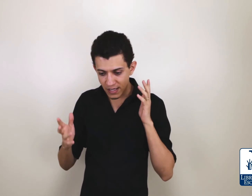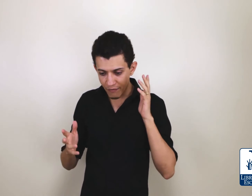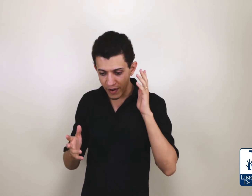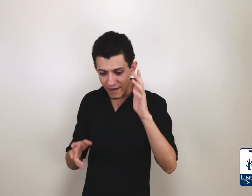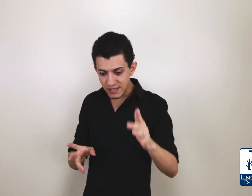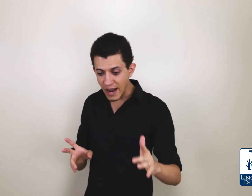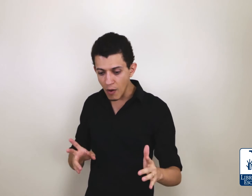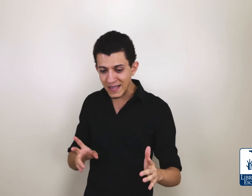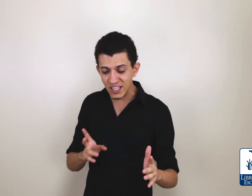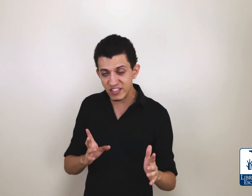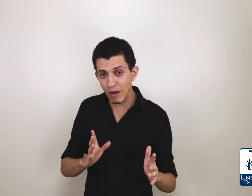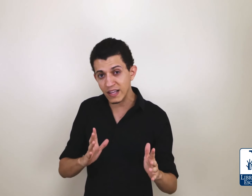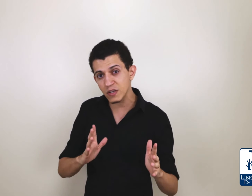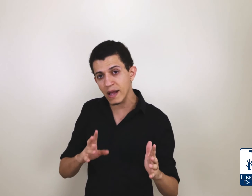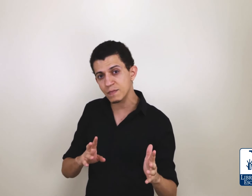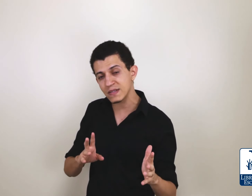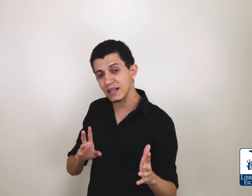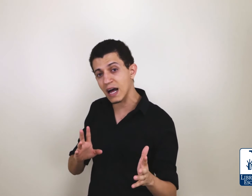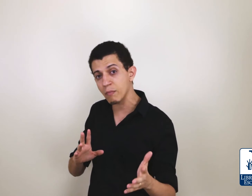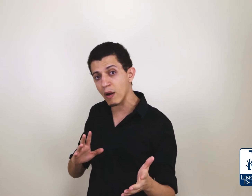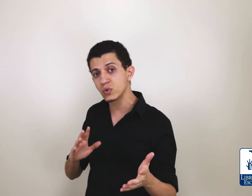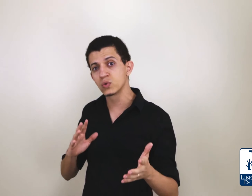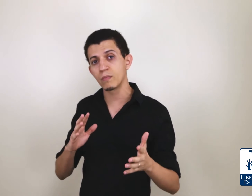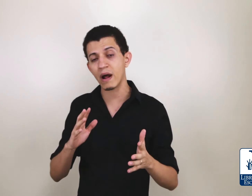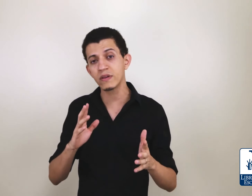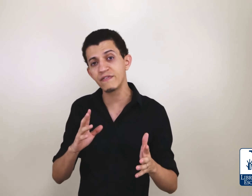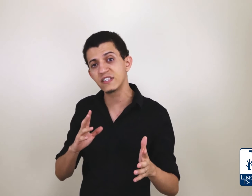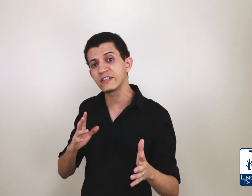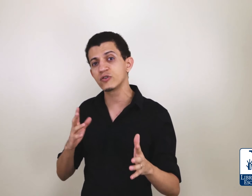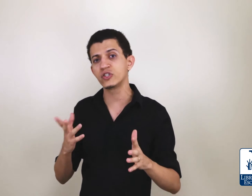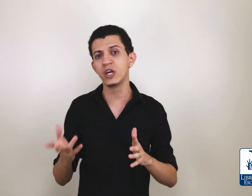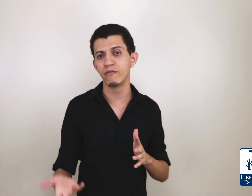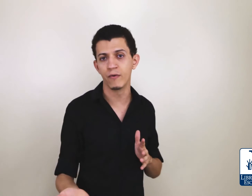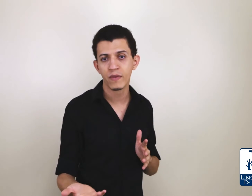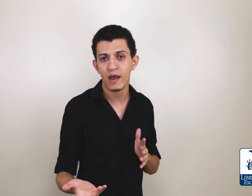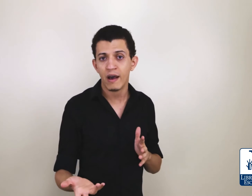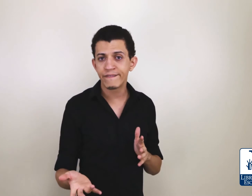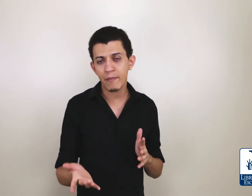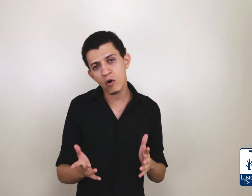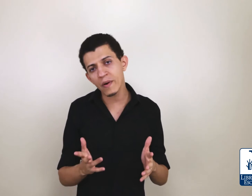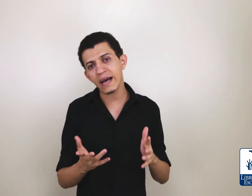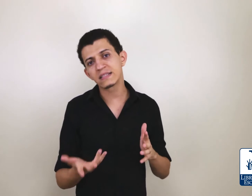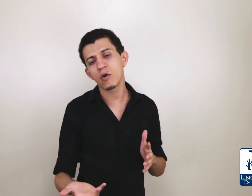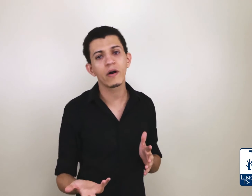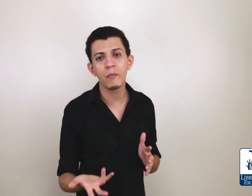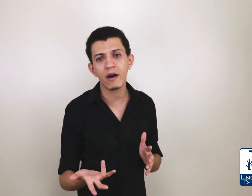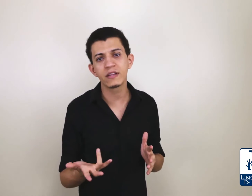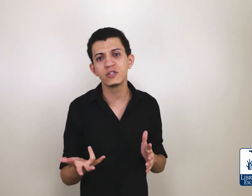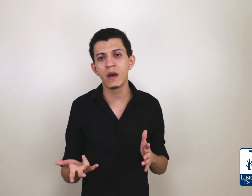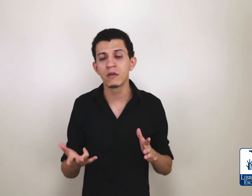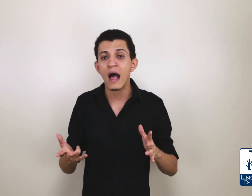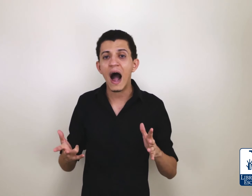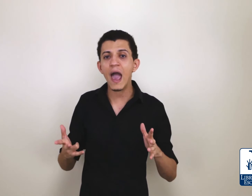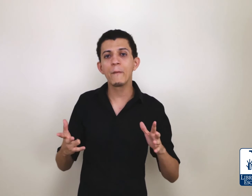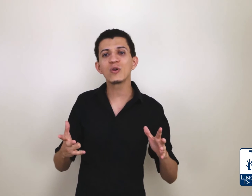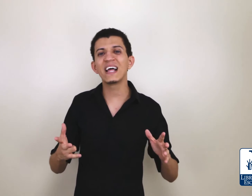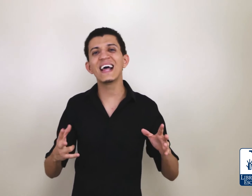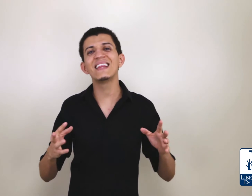telefonei e falou assim, ah, não, mas a gente tem um atendimento especializado para o deficiente auditivo. Tá, mas como que é esse atendimento? Ah, é por TDD.